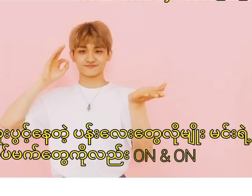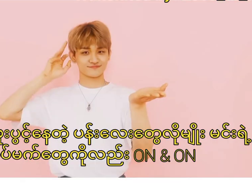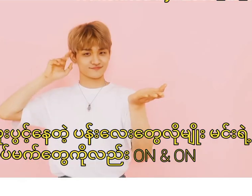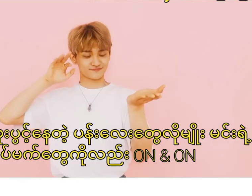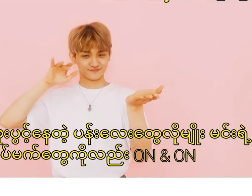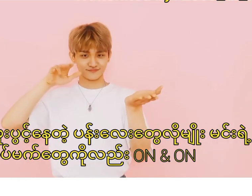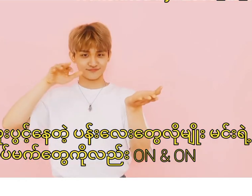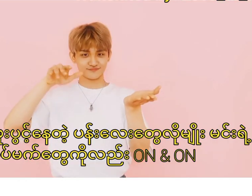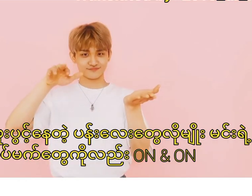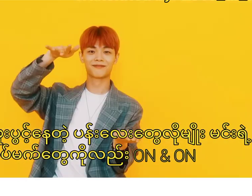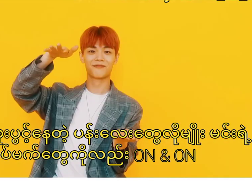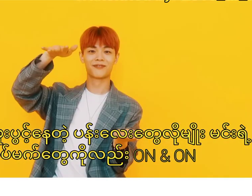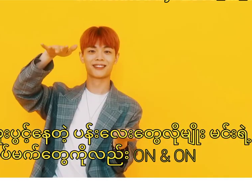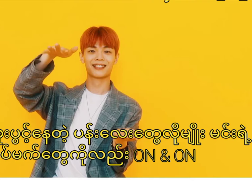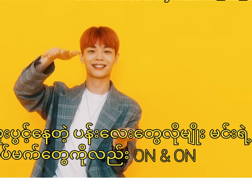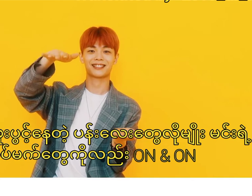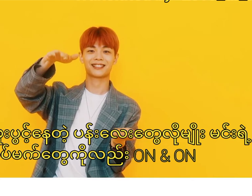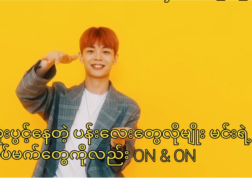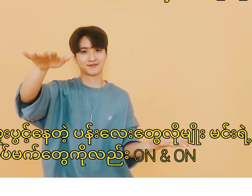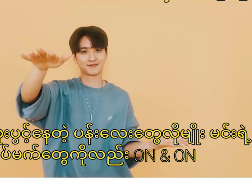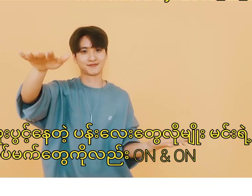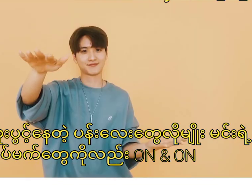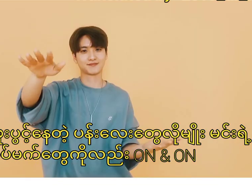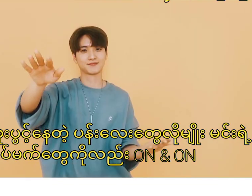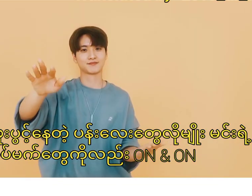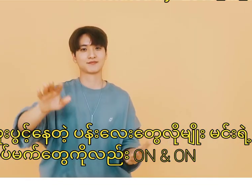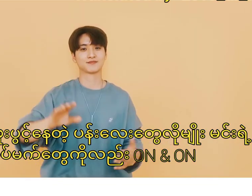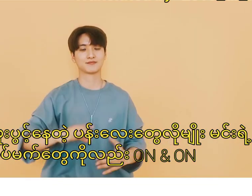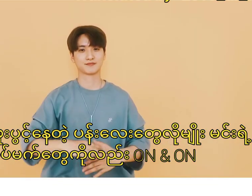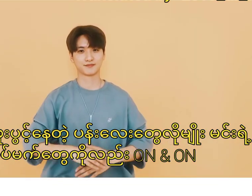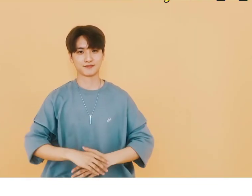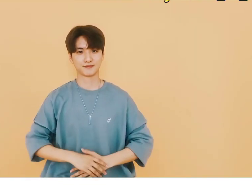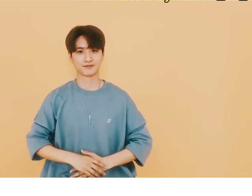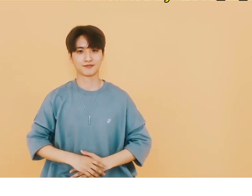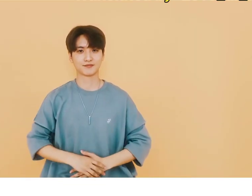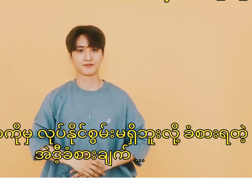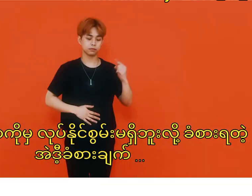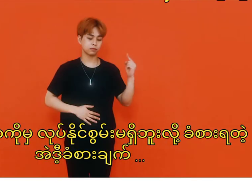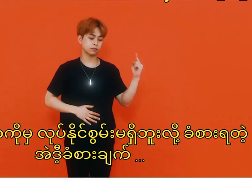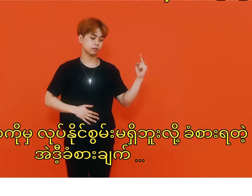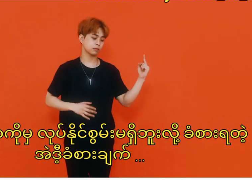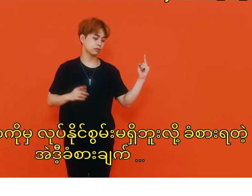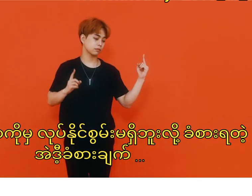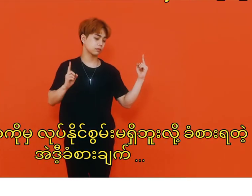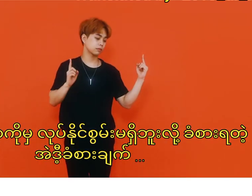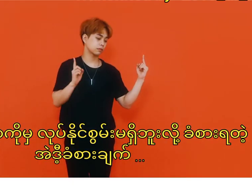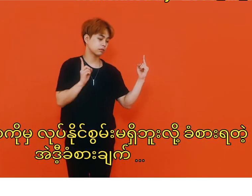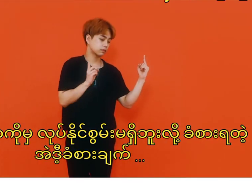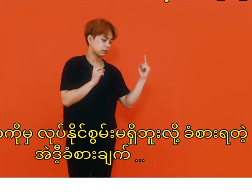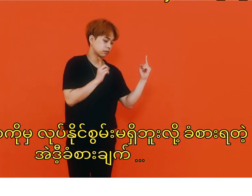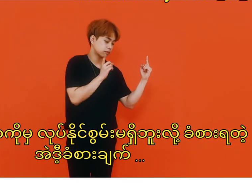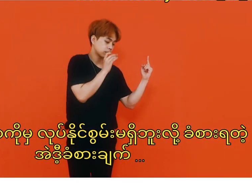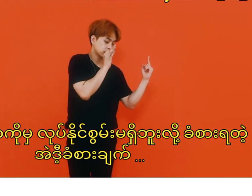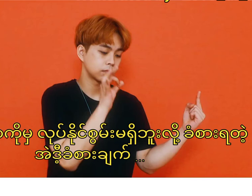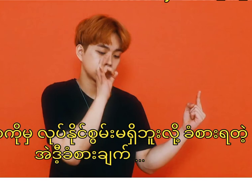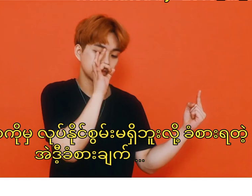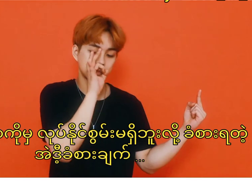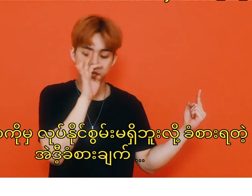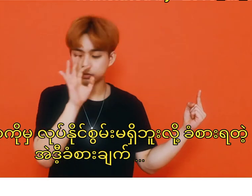보내놔 아무것도 할 수